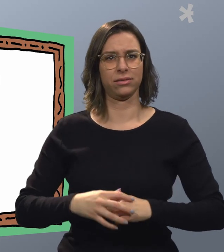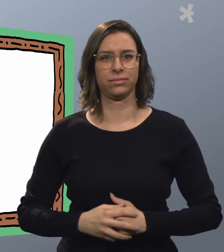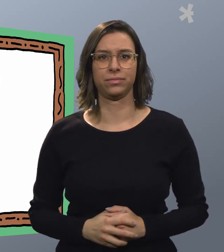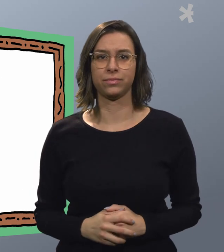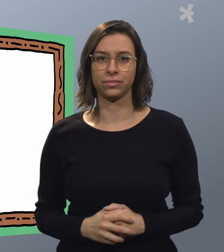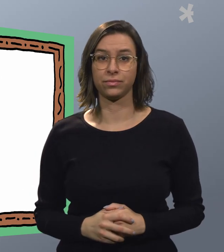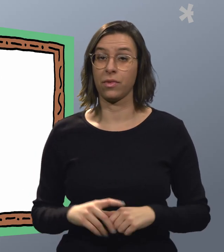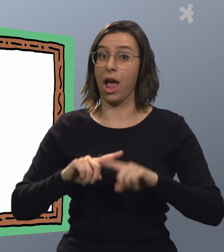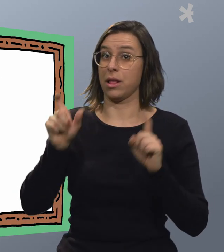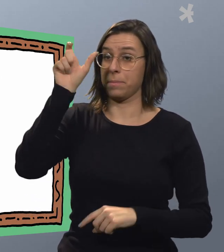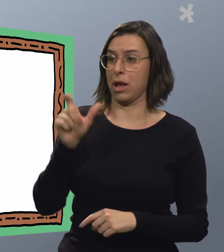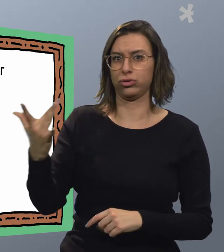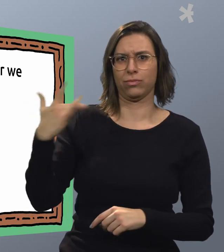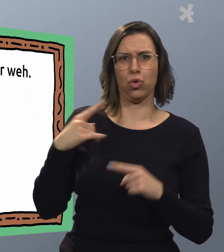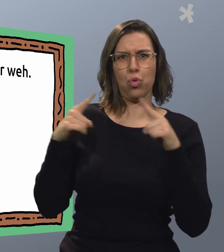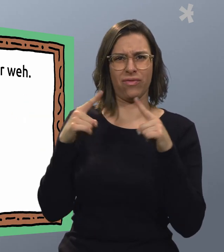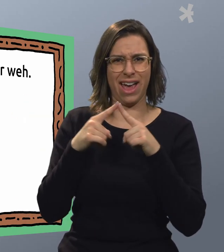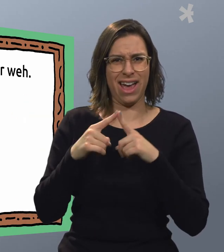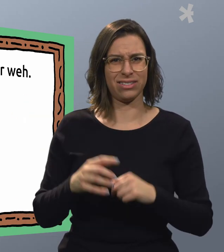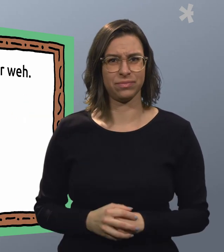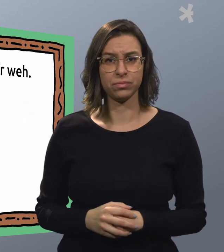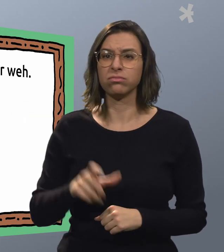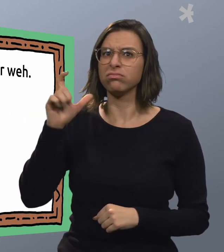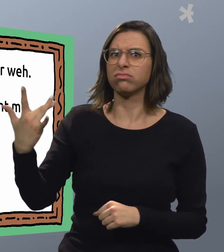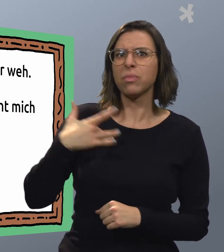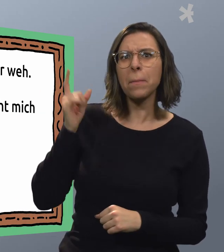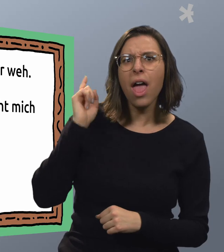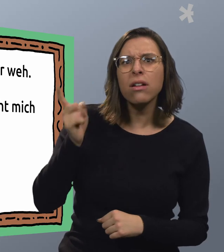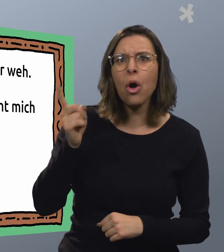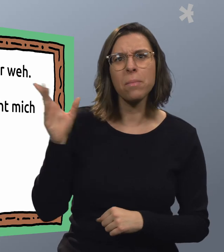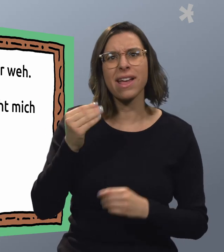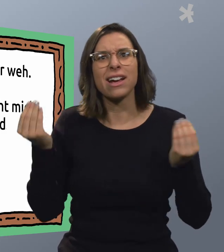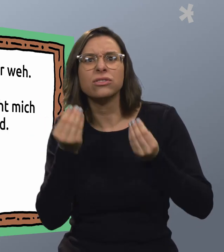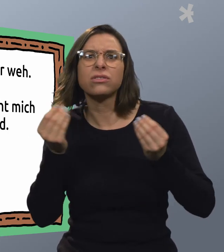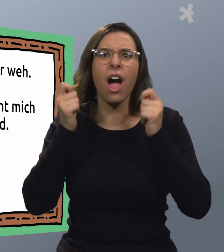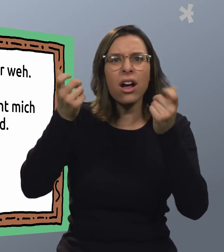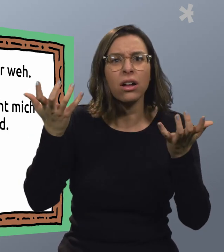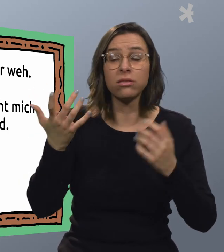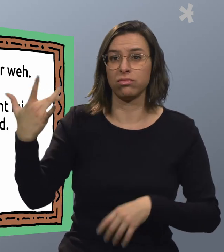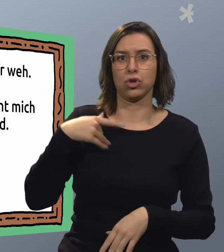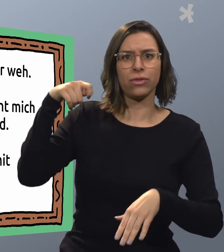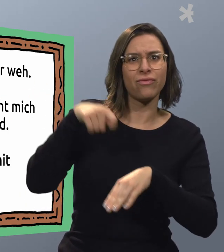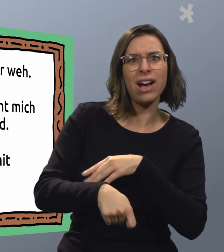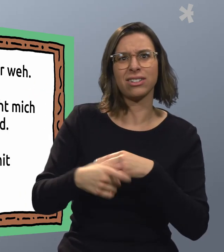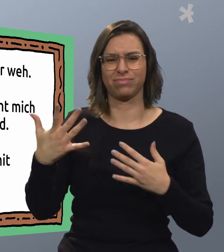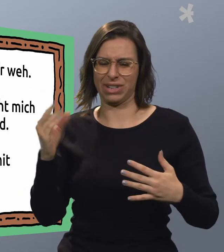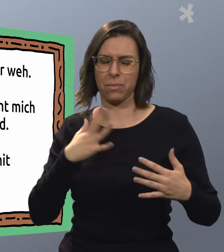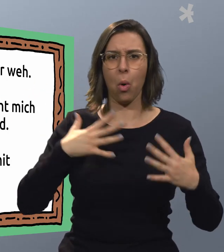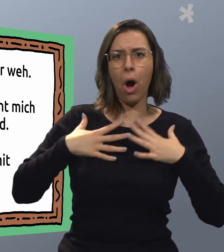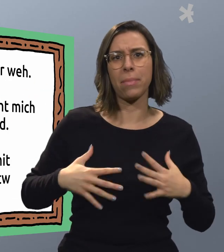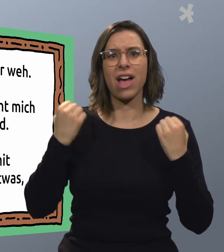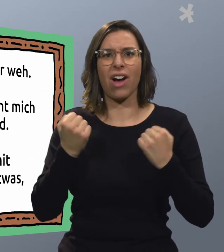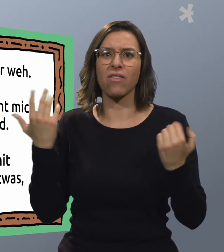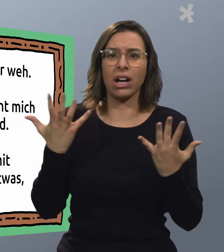Treten. Ein anderer Mensch tut mir weh. Ein anderer Mensch bedroht mich mit einem Gegenstand. Jemand